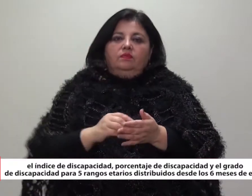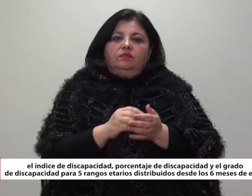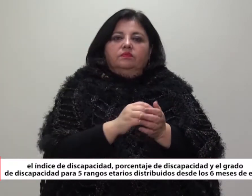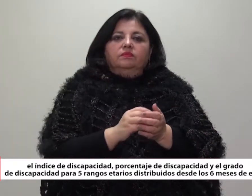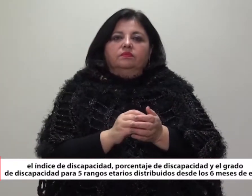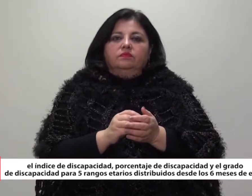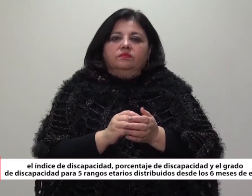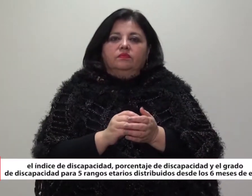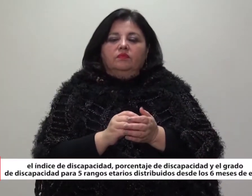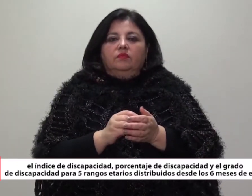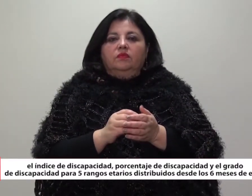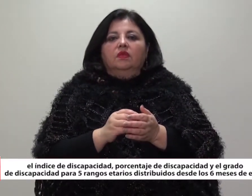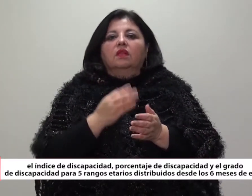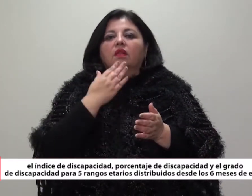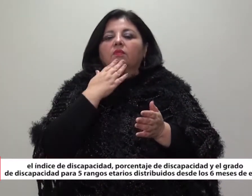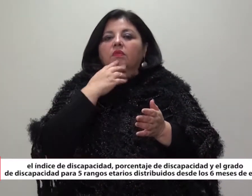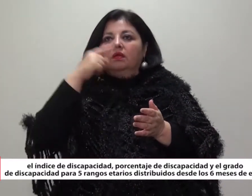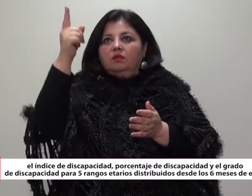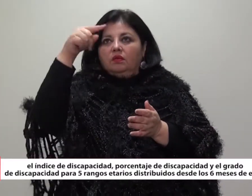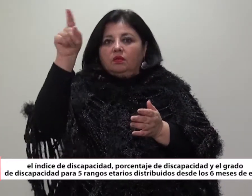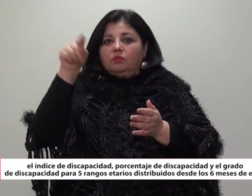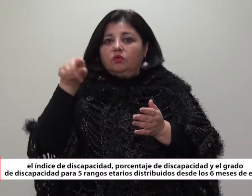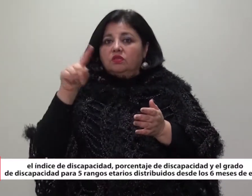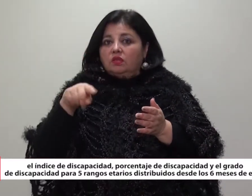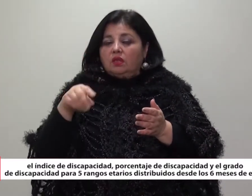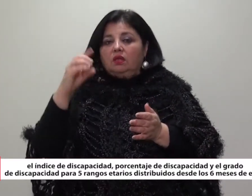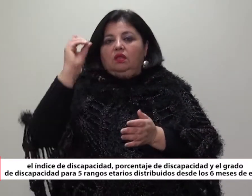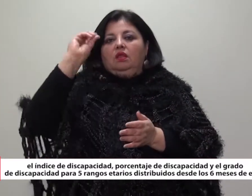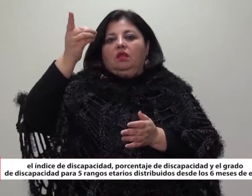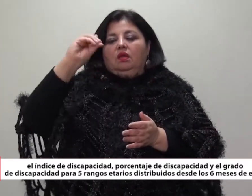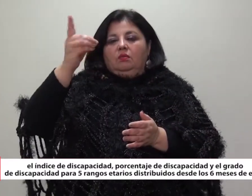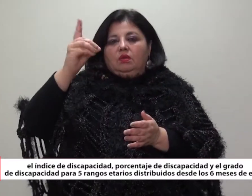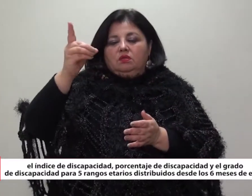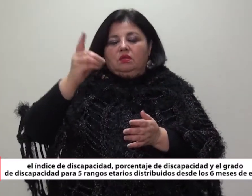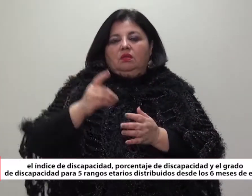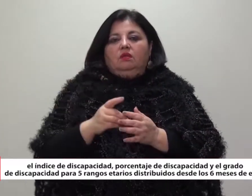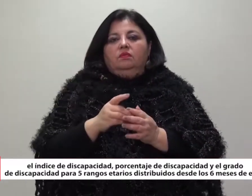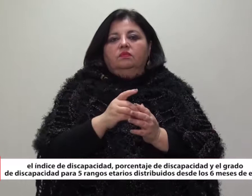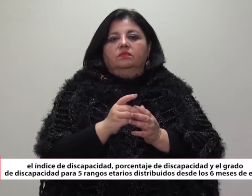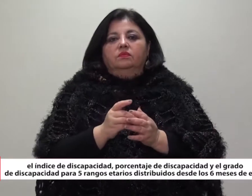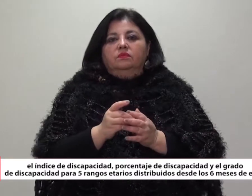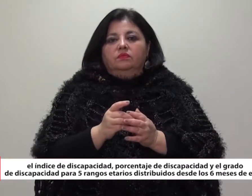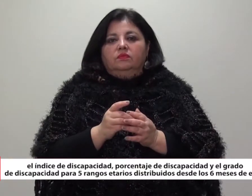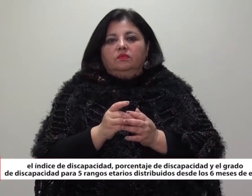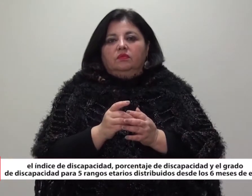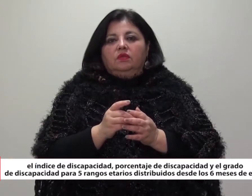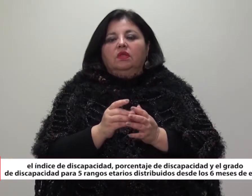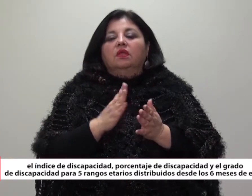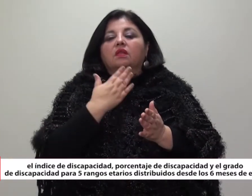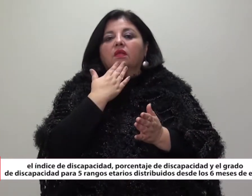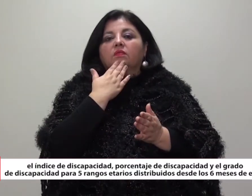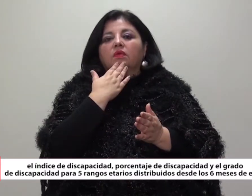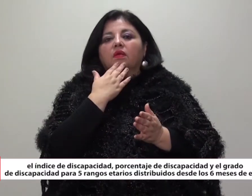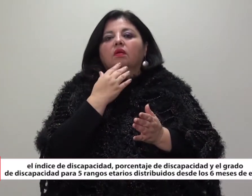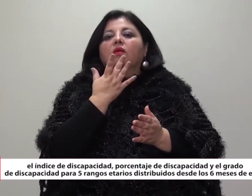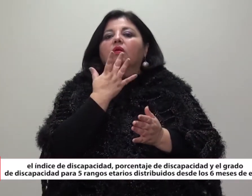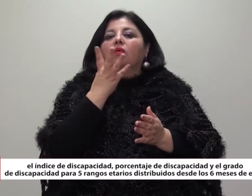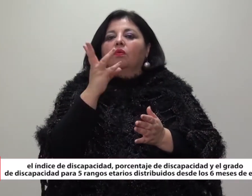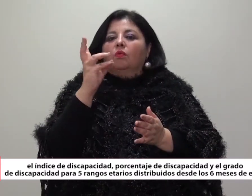discapacidad y el grado de discapacidad para 5 rangos